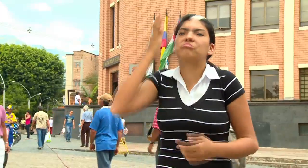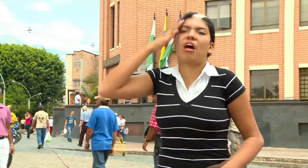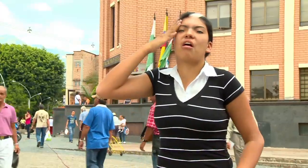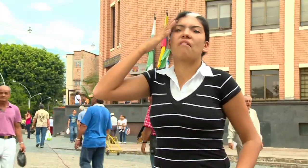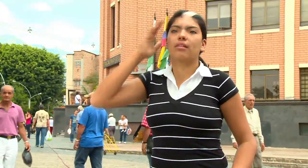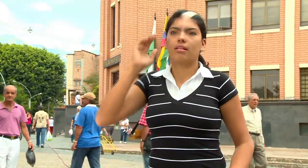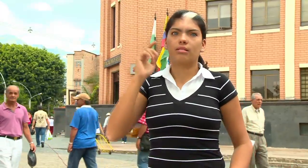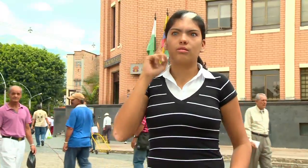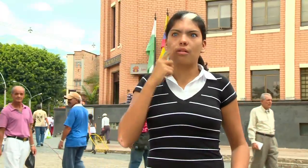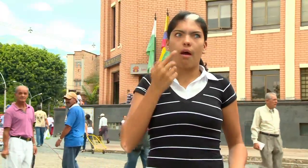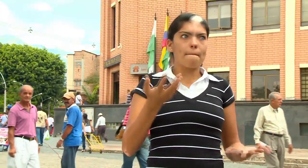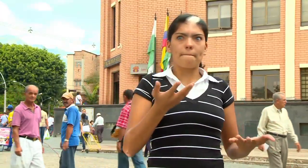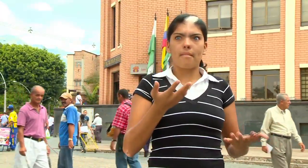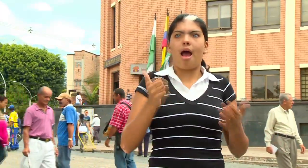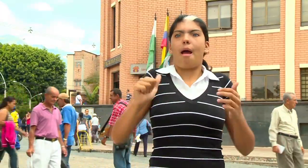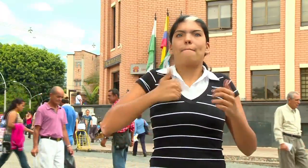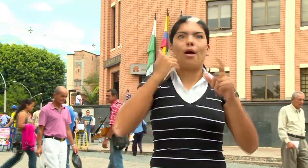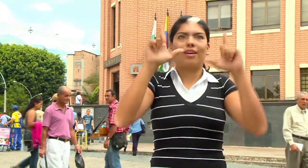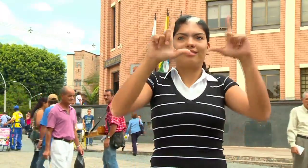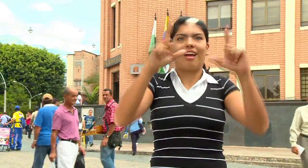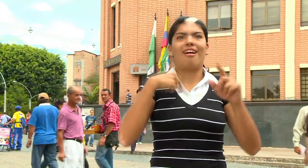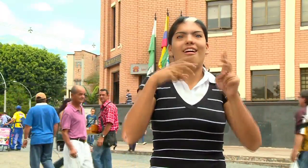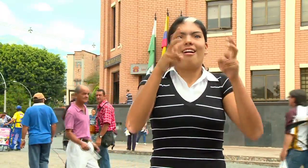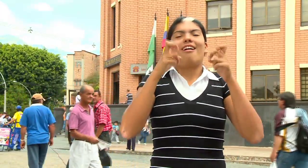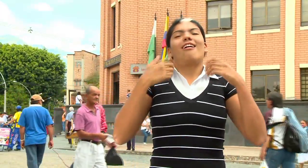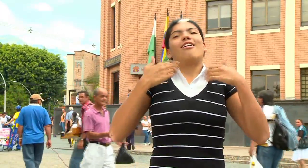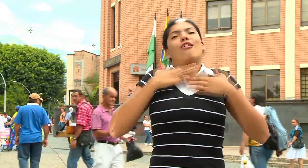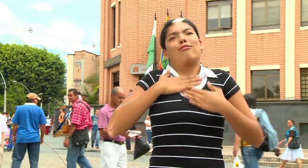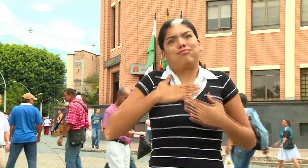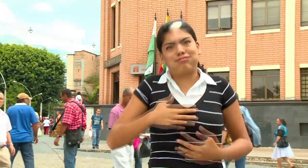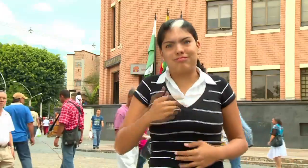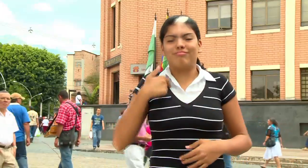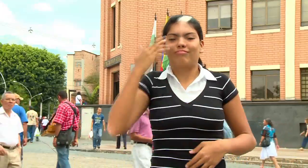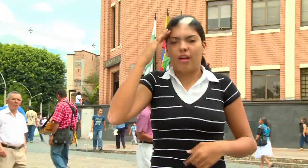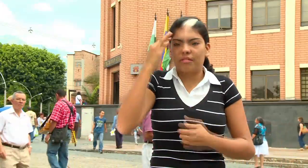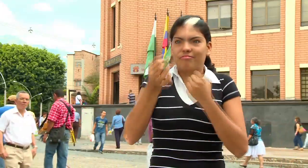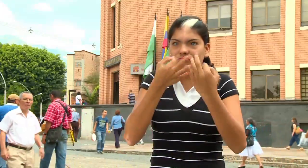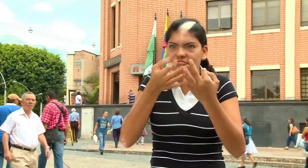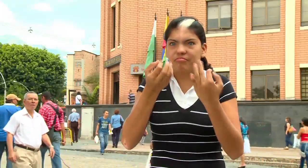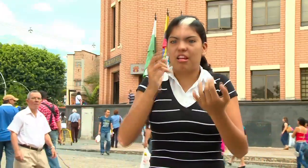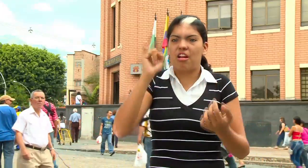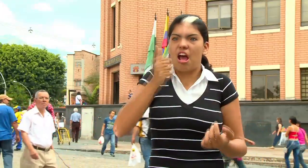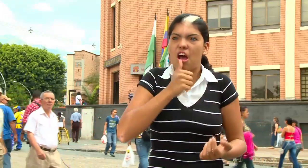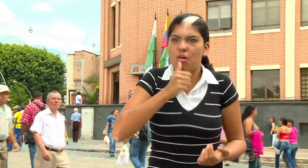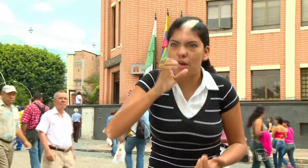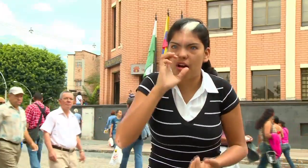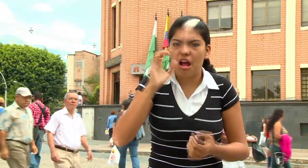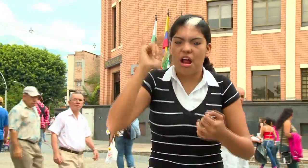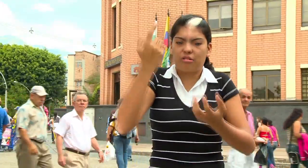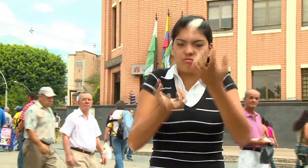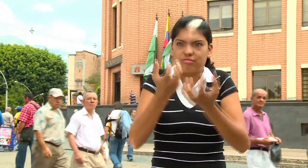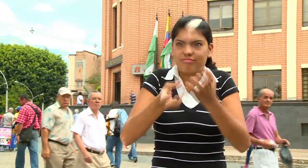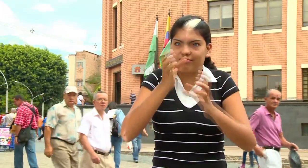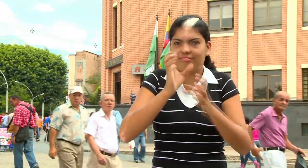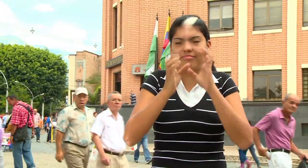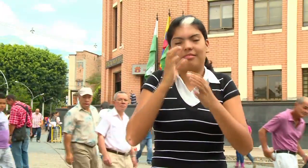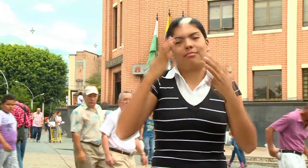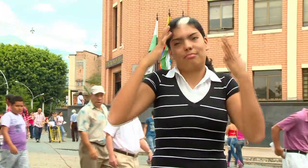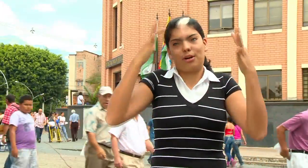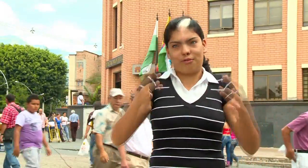el oyente como accede a toda la información puede enterarse que está enfermo más rápido. Ya ahora con la interpretación yo ya sé que hay cosas que puedo hacer,